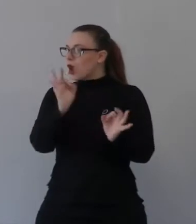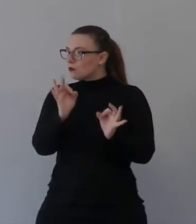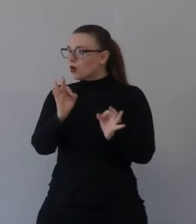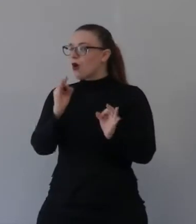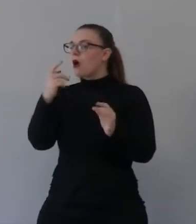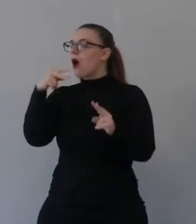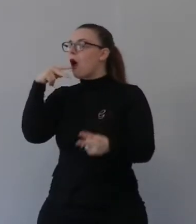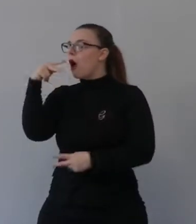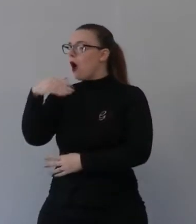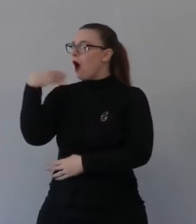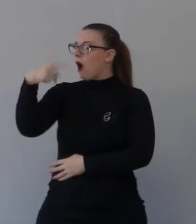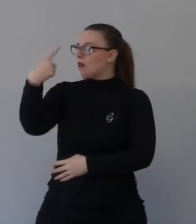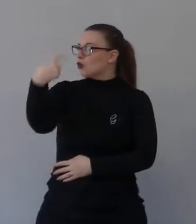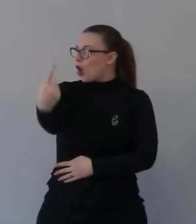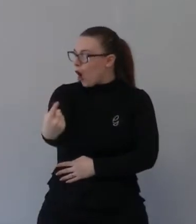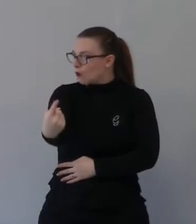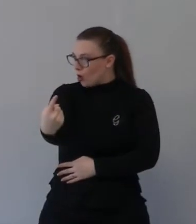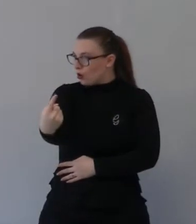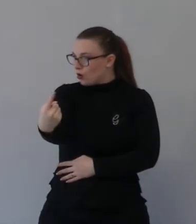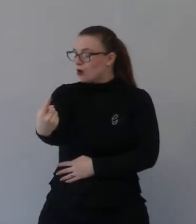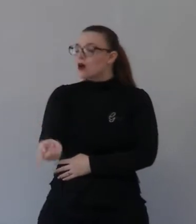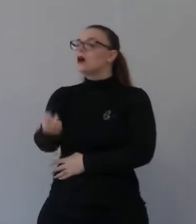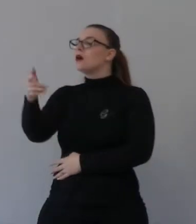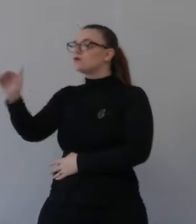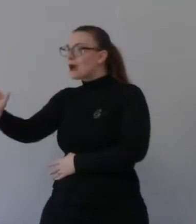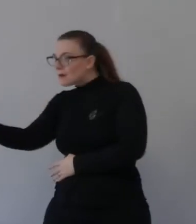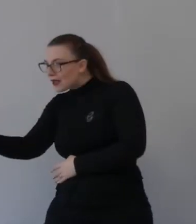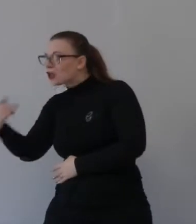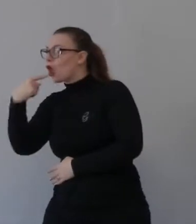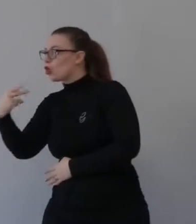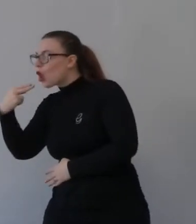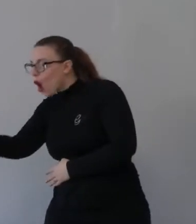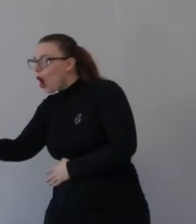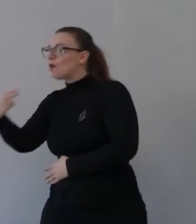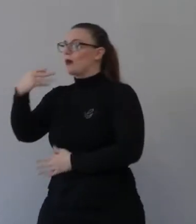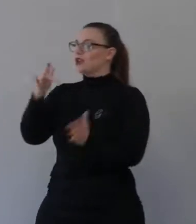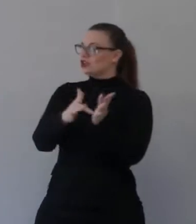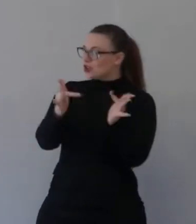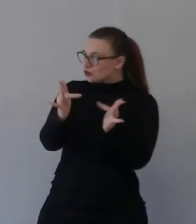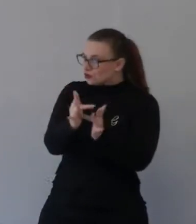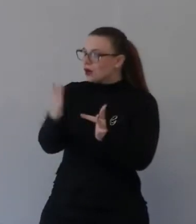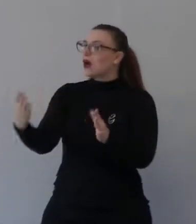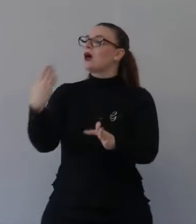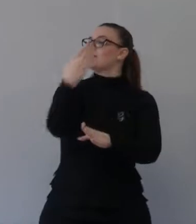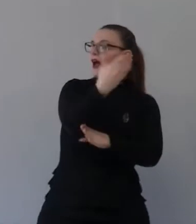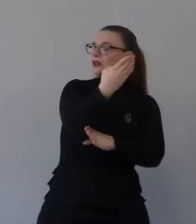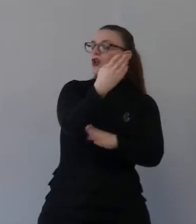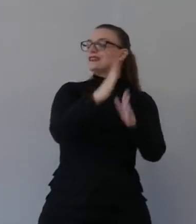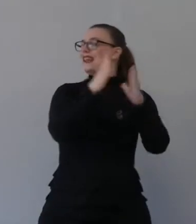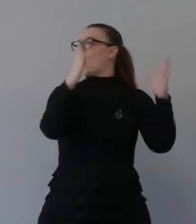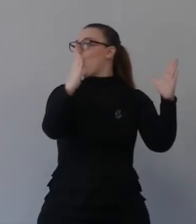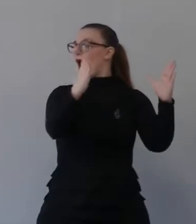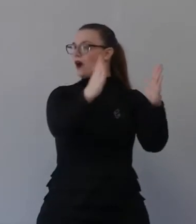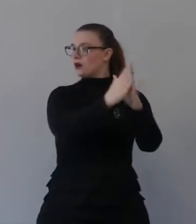Gesù aveva iniziato a insegnare in Galilea e Luca dice che insegnava ed era anche molto